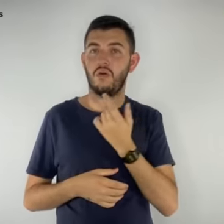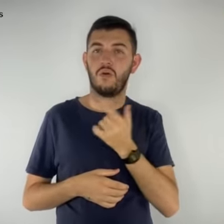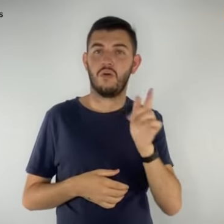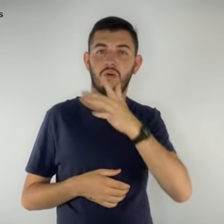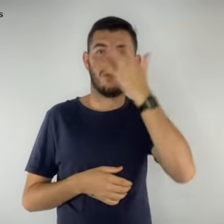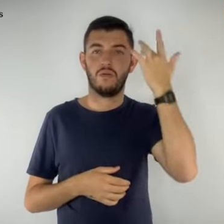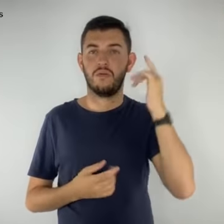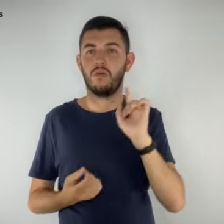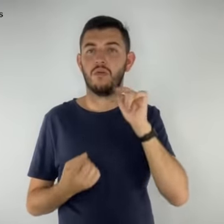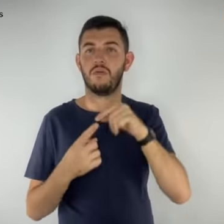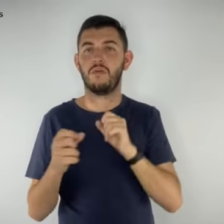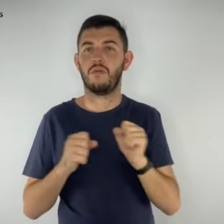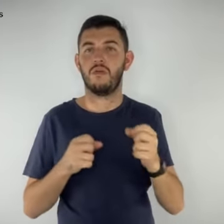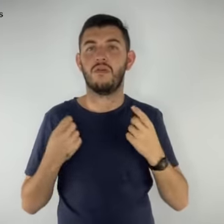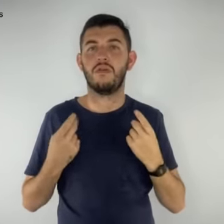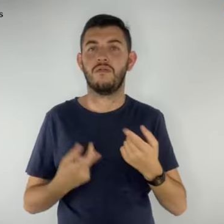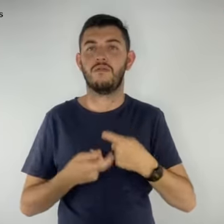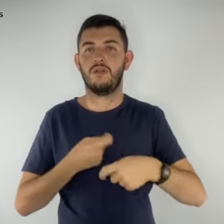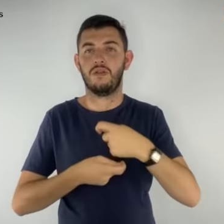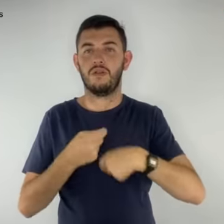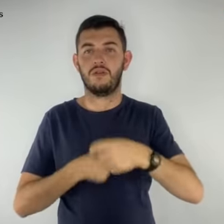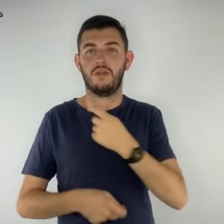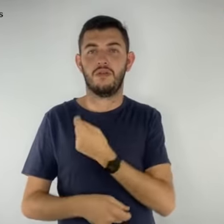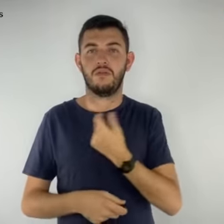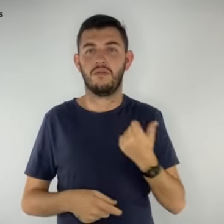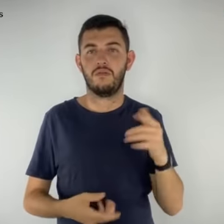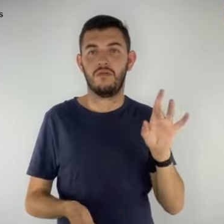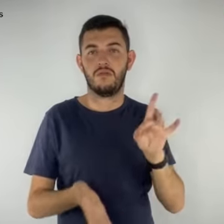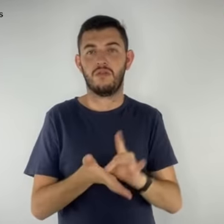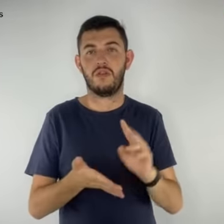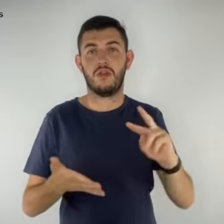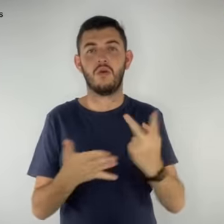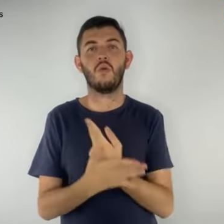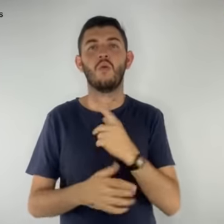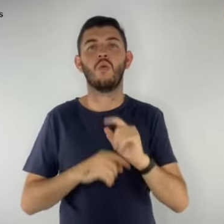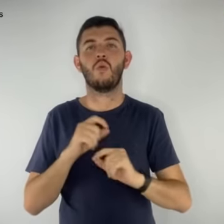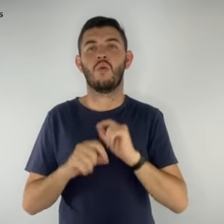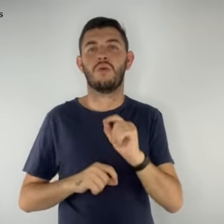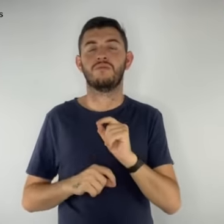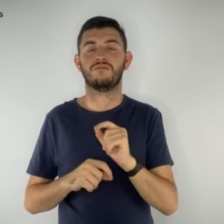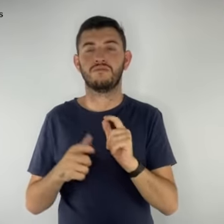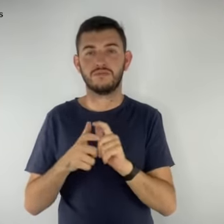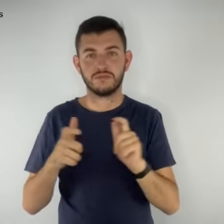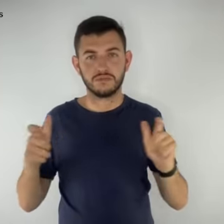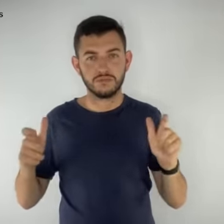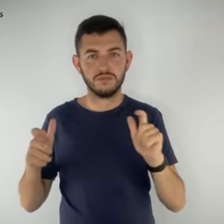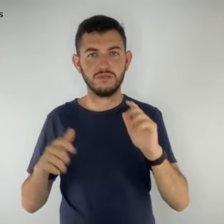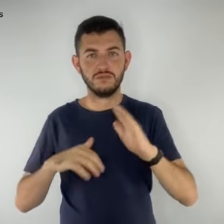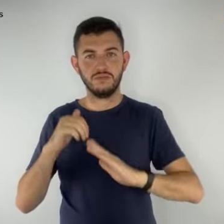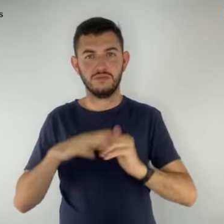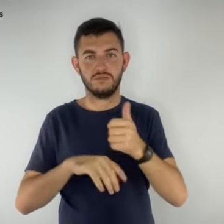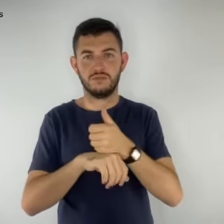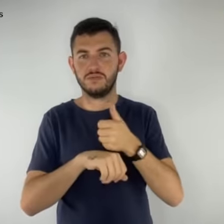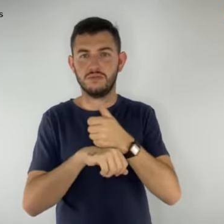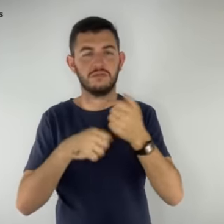pessoas para vender seu benefício. Ocorre que, muitas vezes, esses profissionais não